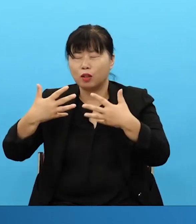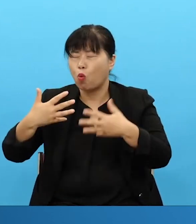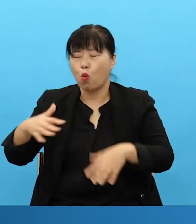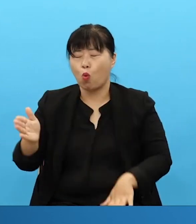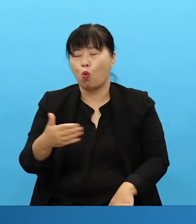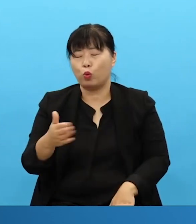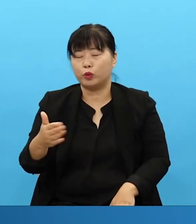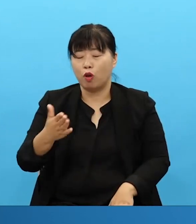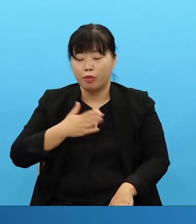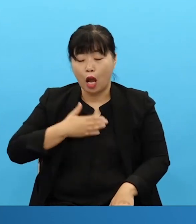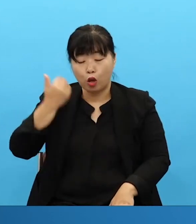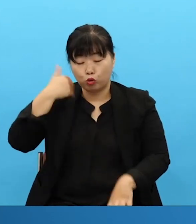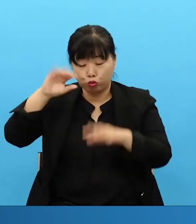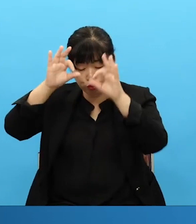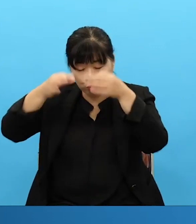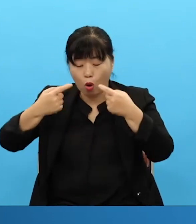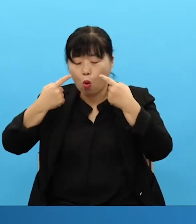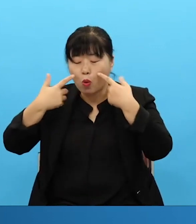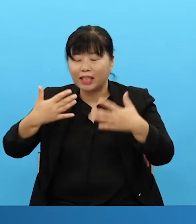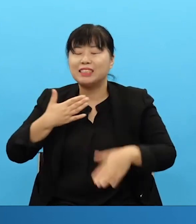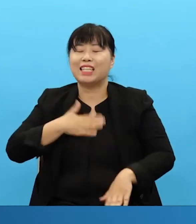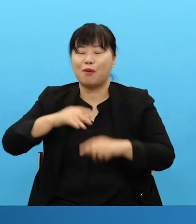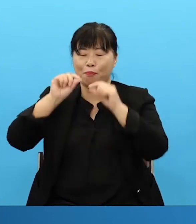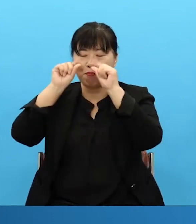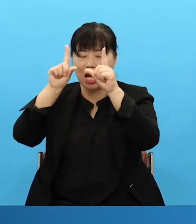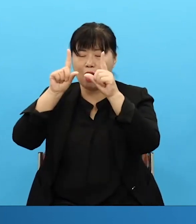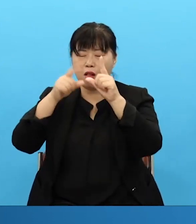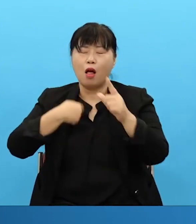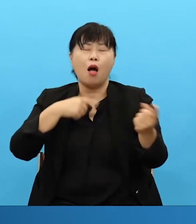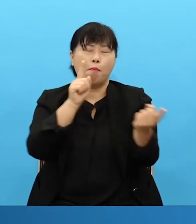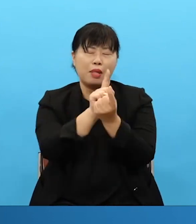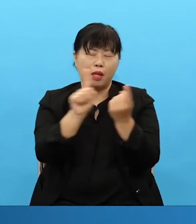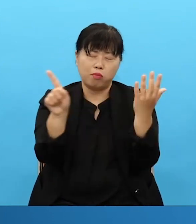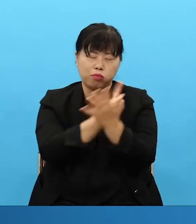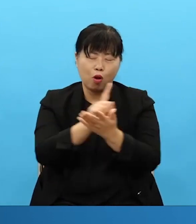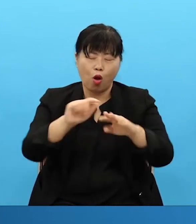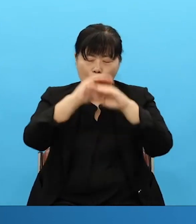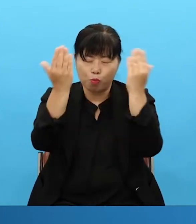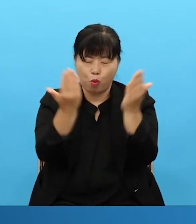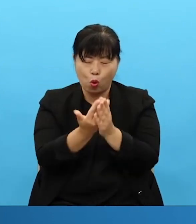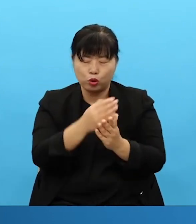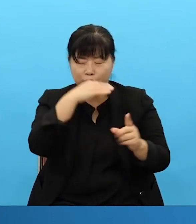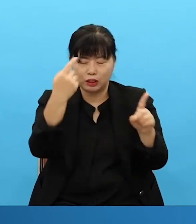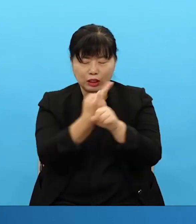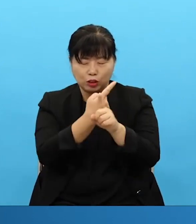알고 모든 만나는 자를 치유하며 살려내는 전도자들이 되게 도와주옵소서